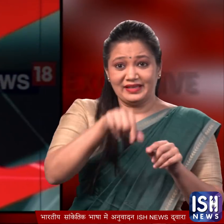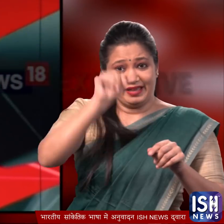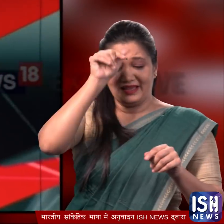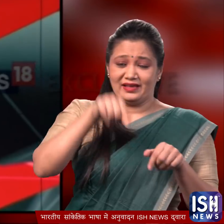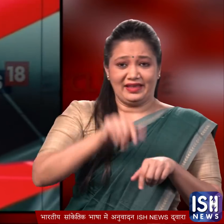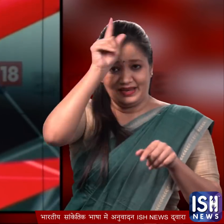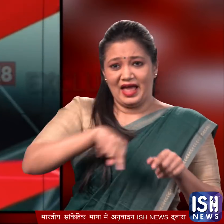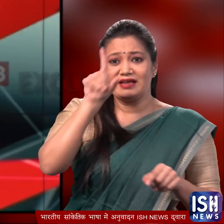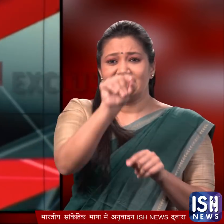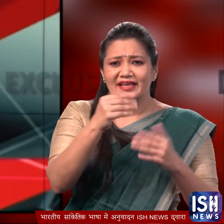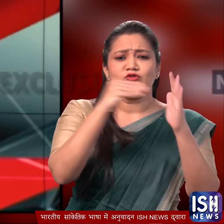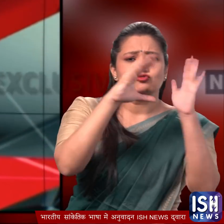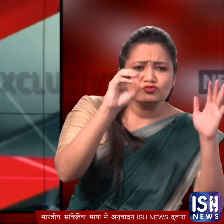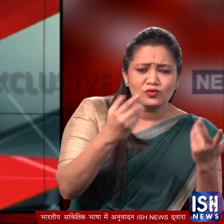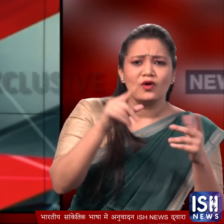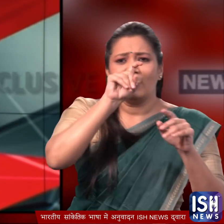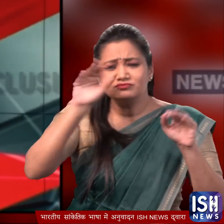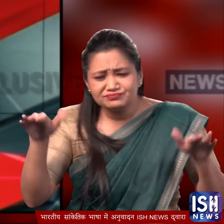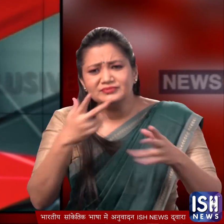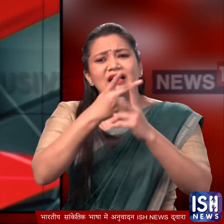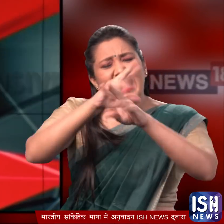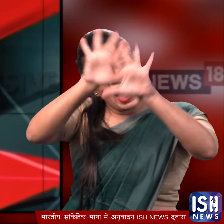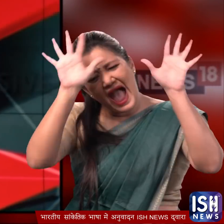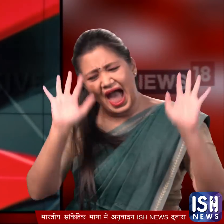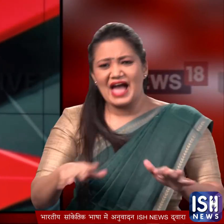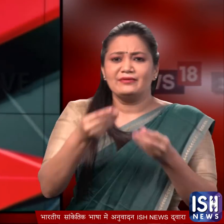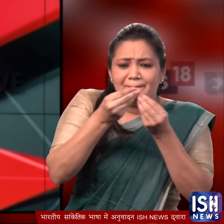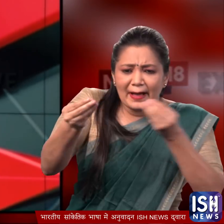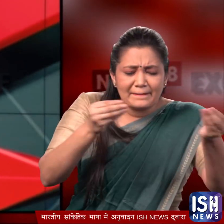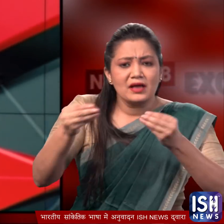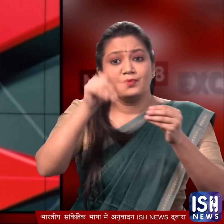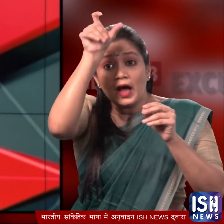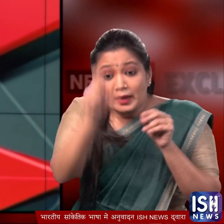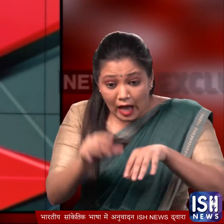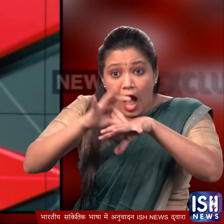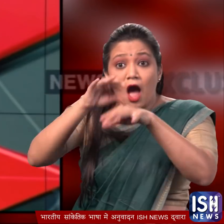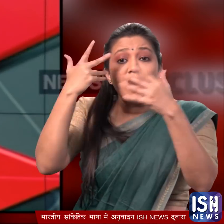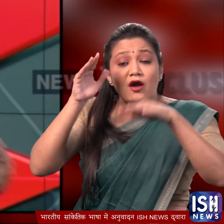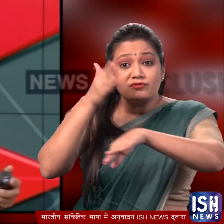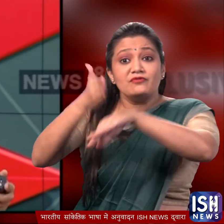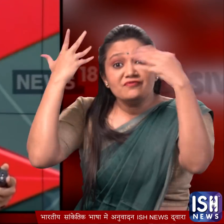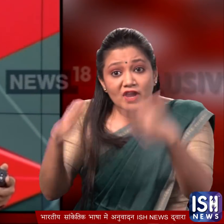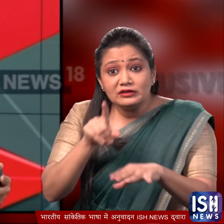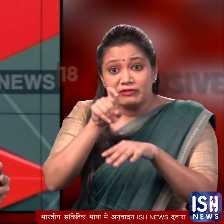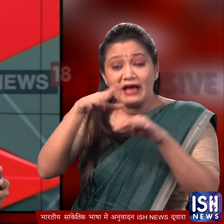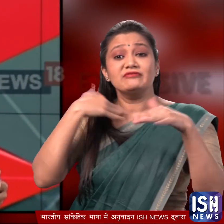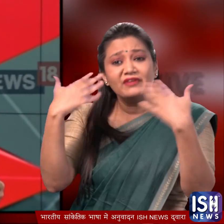राज्यों में बर्ट फ्लू की पुष्टी हुई है वहाँ चिडिया घर, मुर्गी फार्म या उन पक्षियों के आसपास रहने वाले किसी आदमी पर इस वाइरस का हमला नहीं हुआ